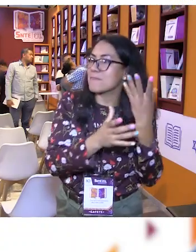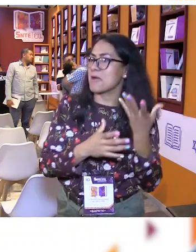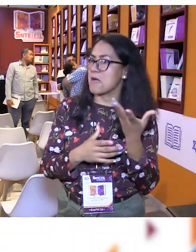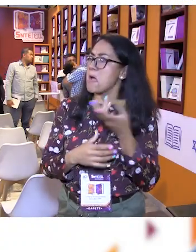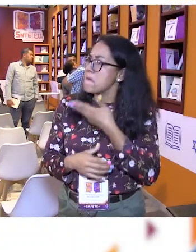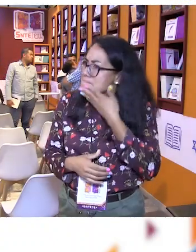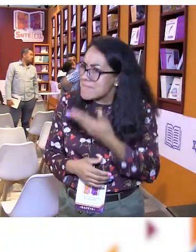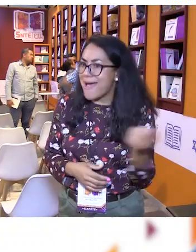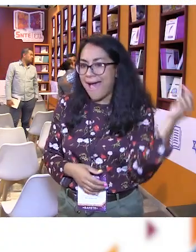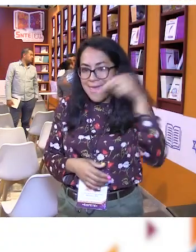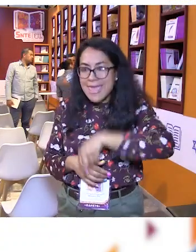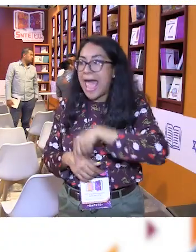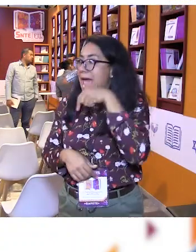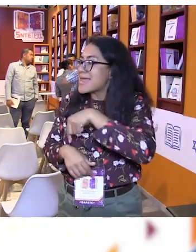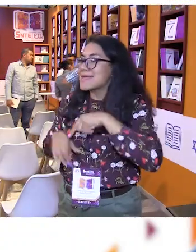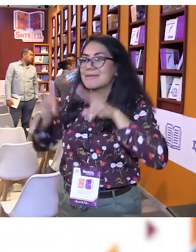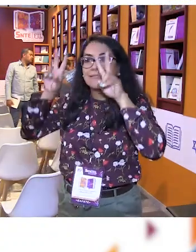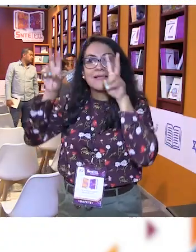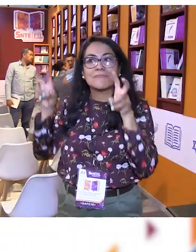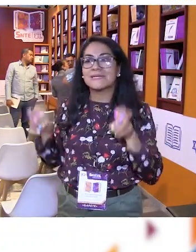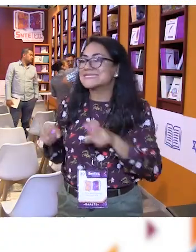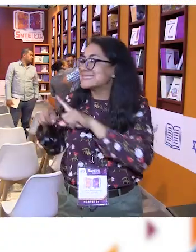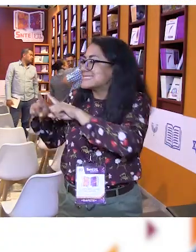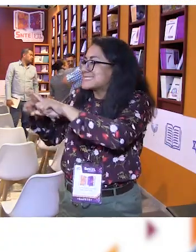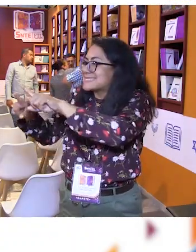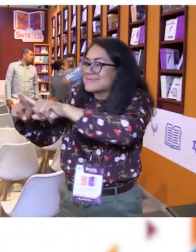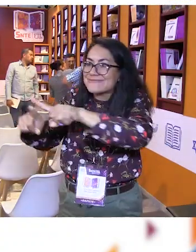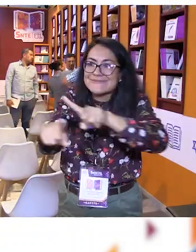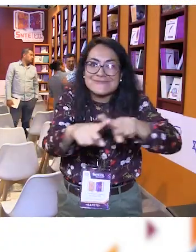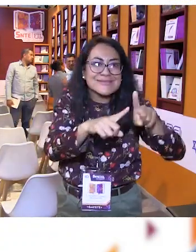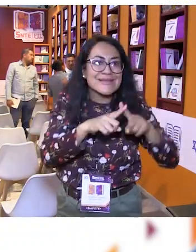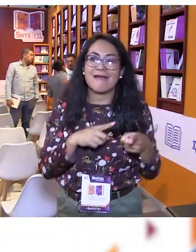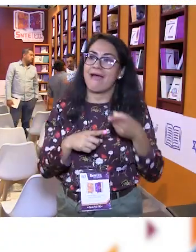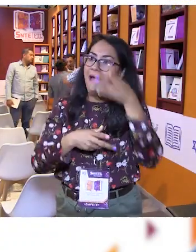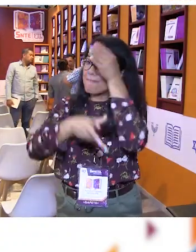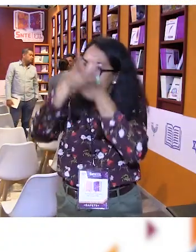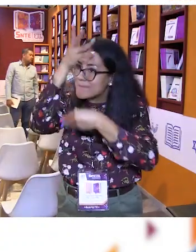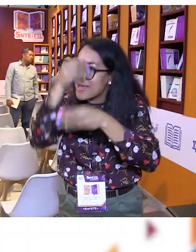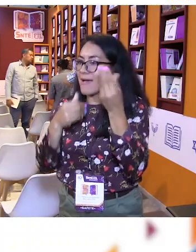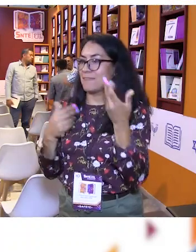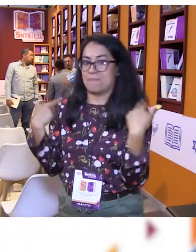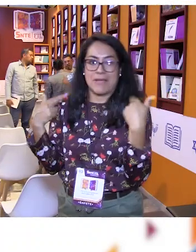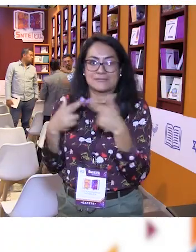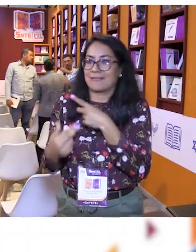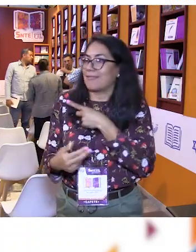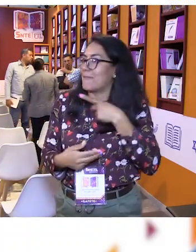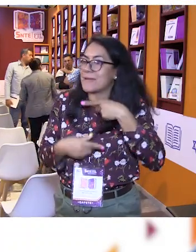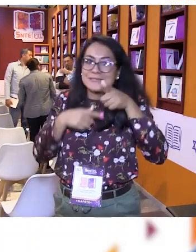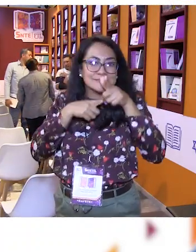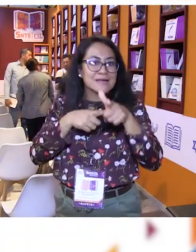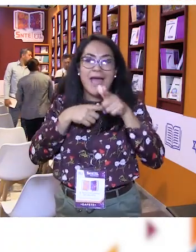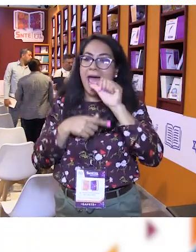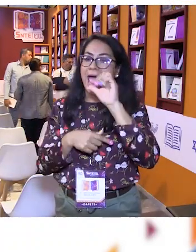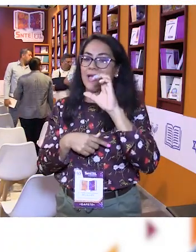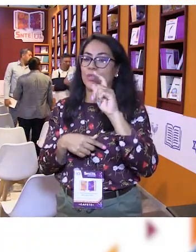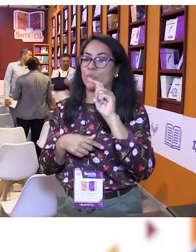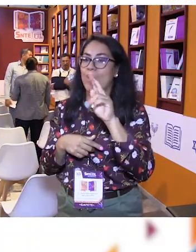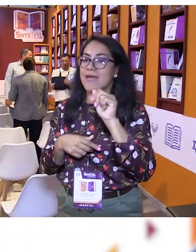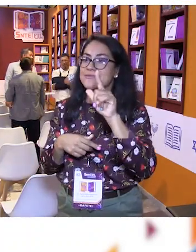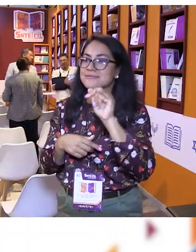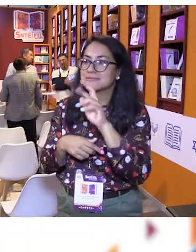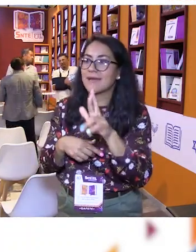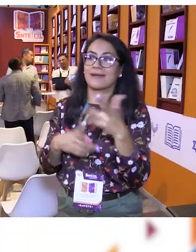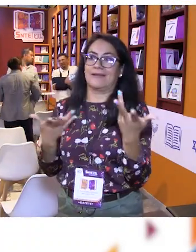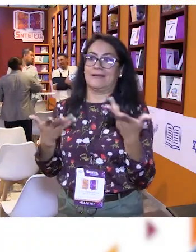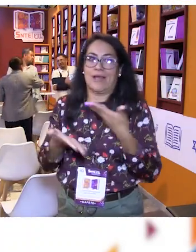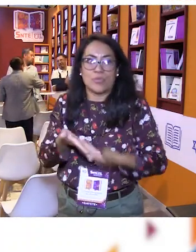los maestros van a seguir aprendiendo, entonces aquí tratar diferentes temas, aprender diferentes temas es algo que